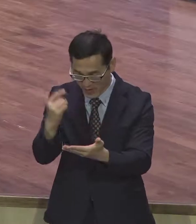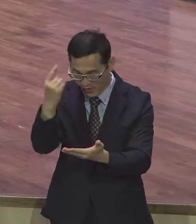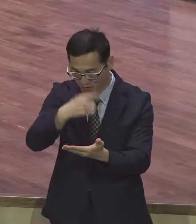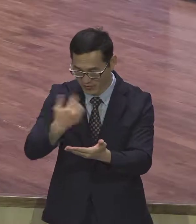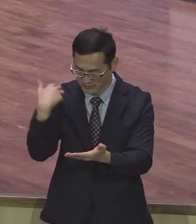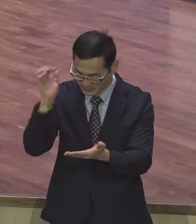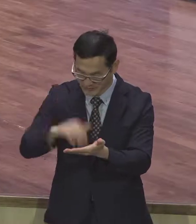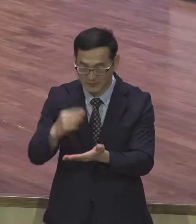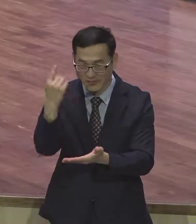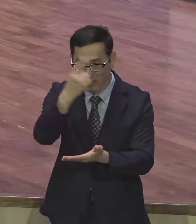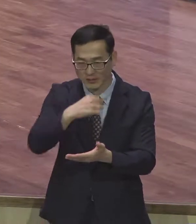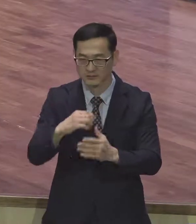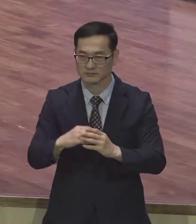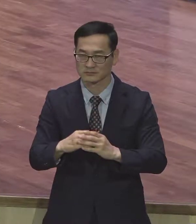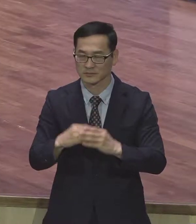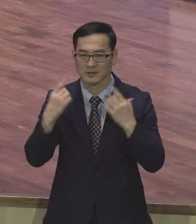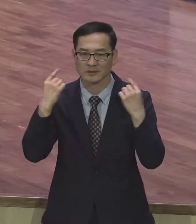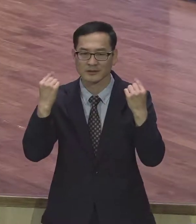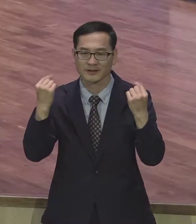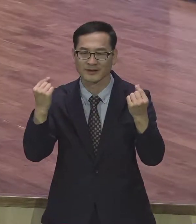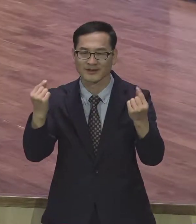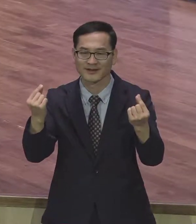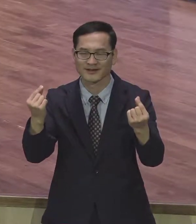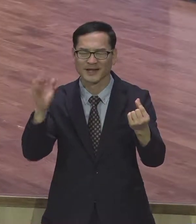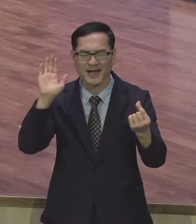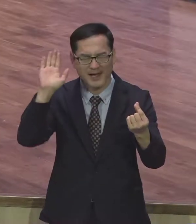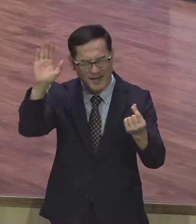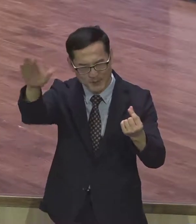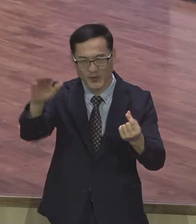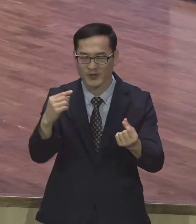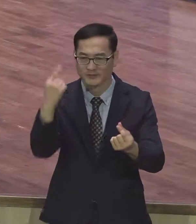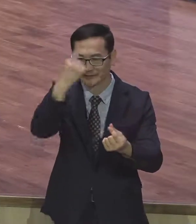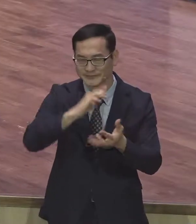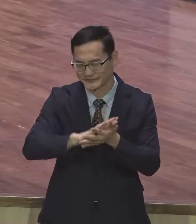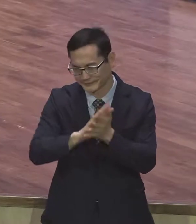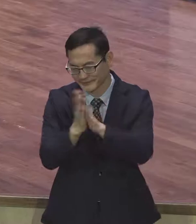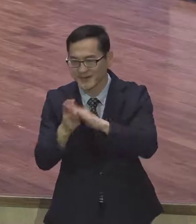그 표정이 기쁨과 웃음으로 바뀔 날을 올 줄로 믿습니다.